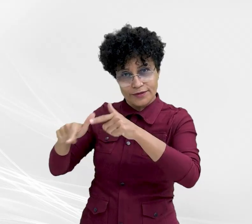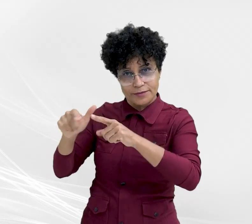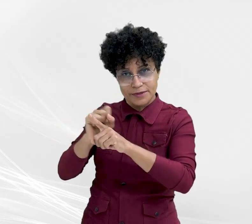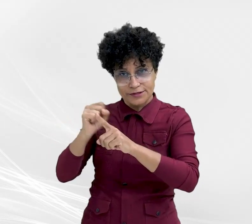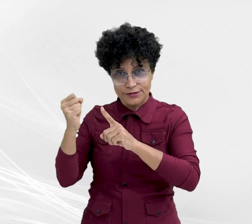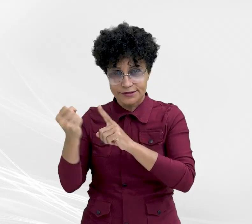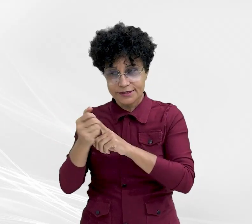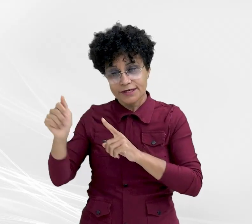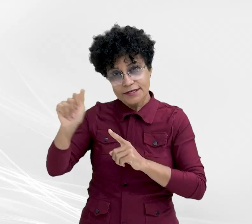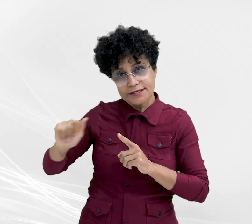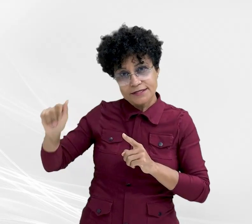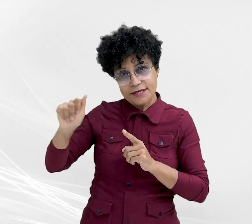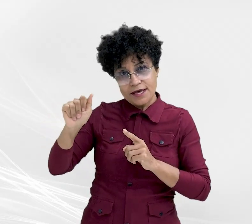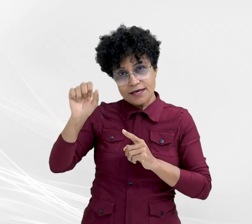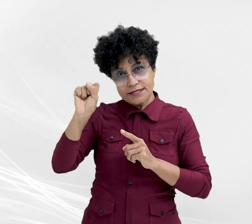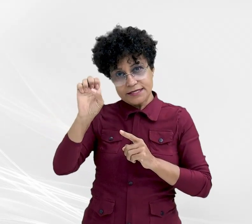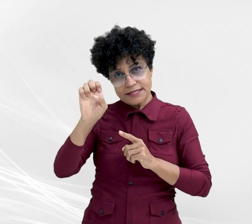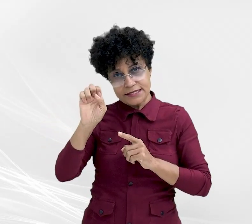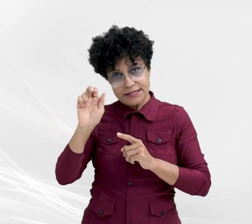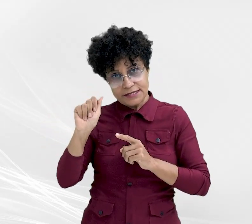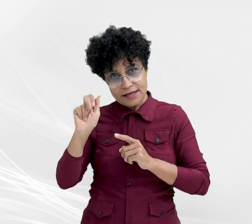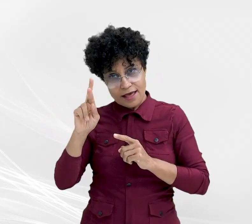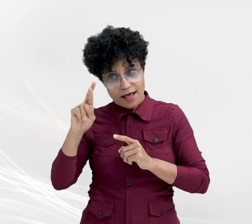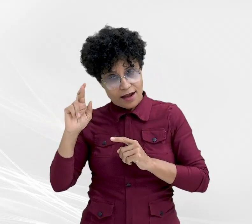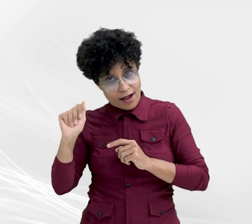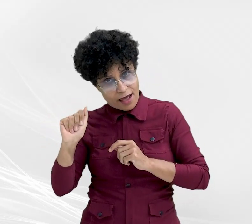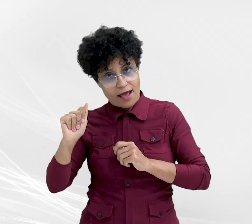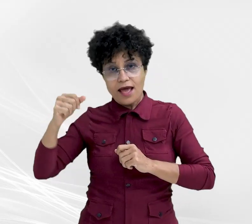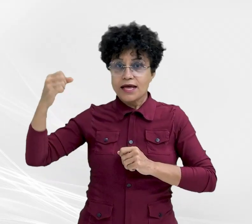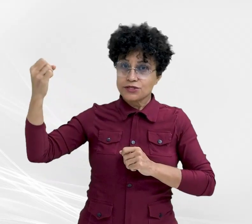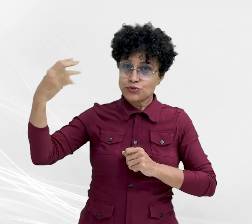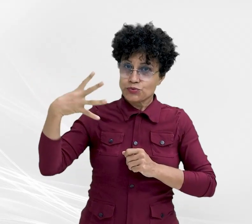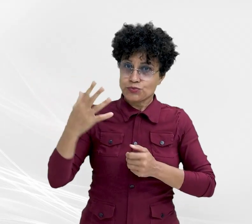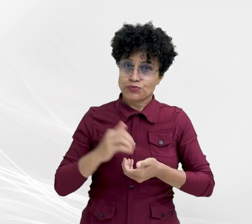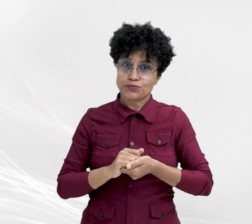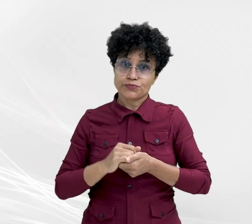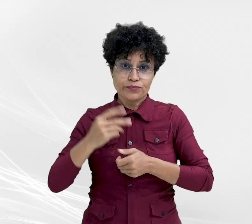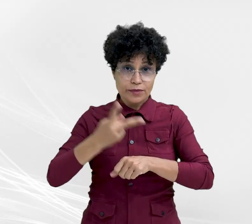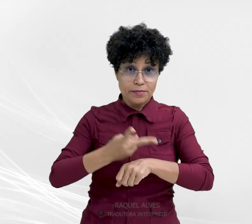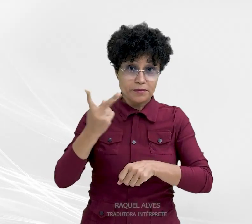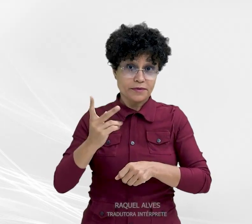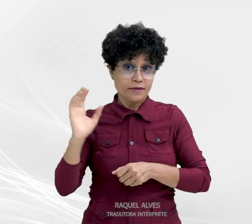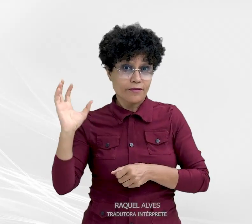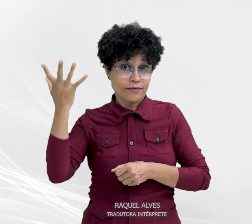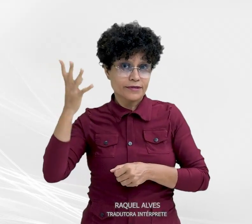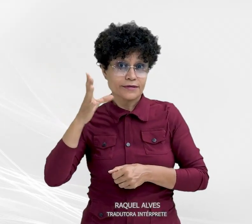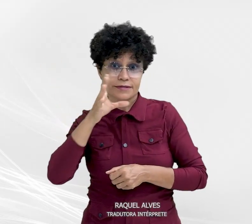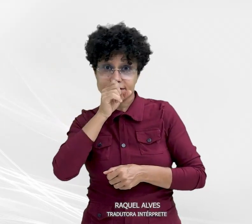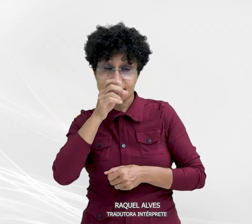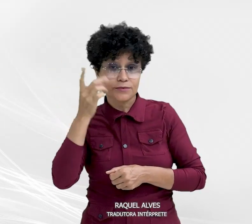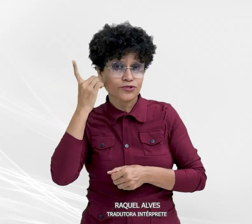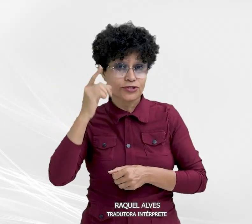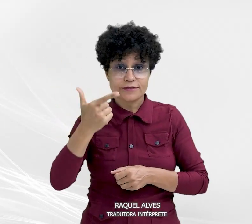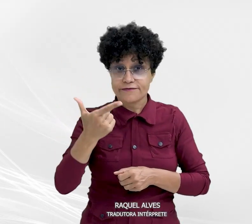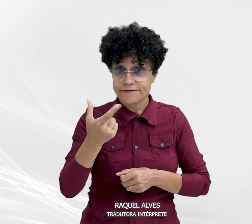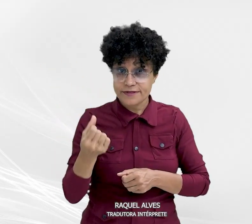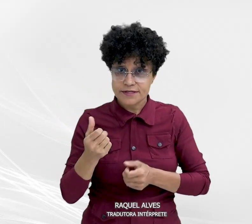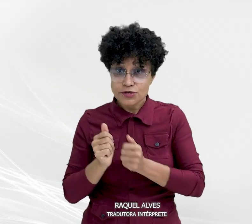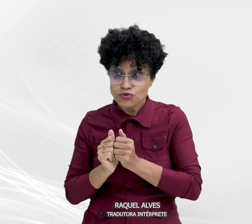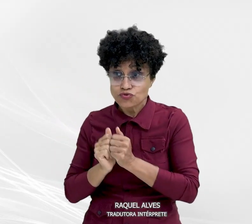Associação Obras Sociais Seara de Luz. A premiação ocorreu no sábado, dia 26, junto à entrega das obras no bairro